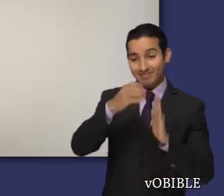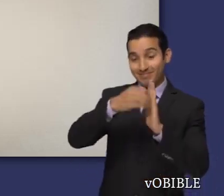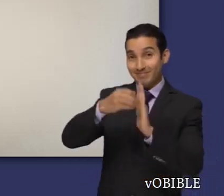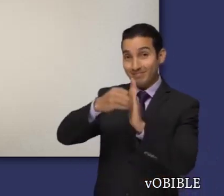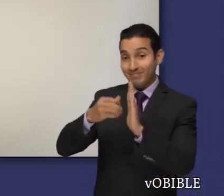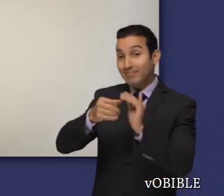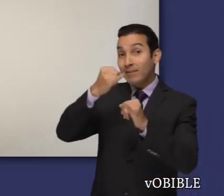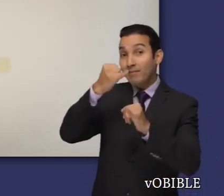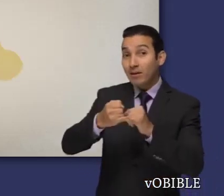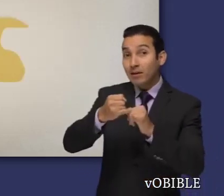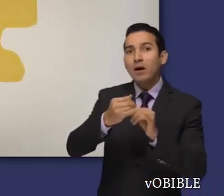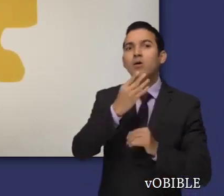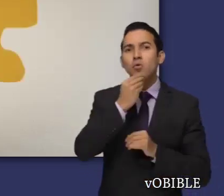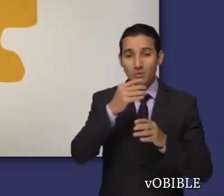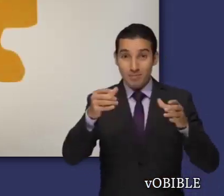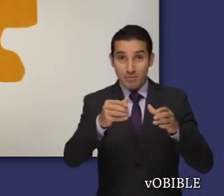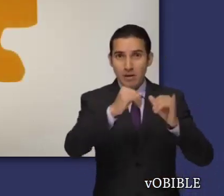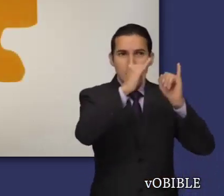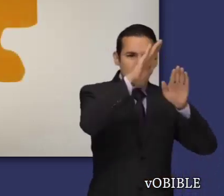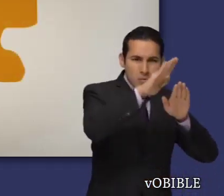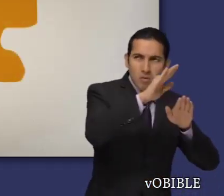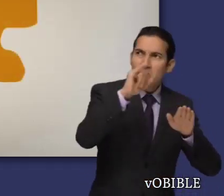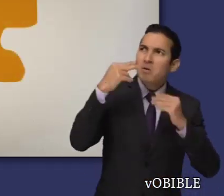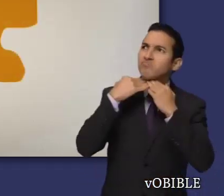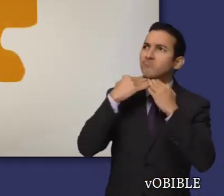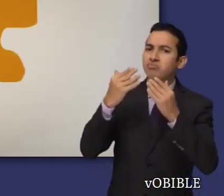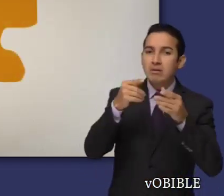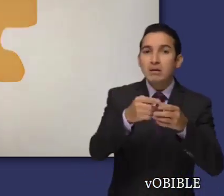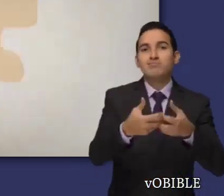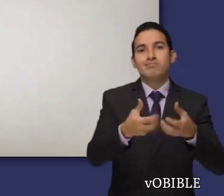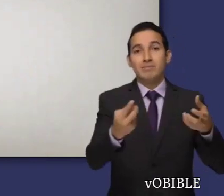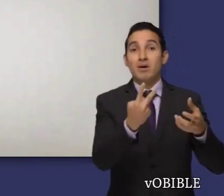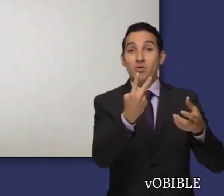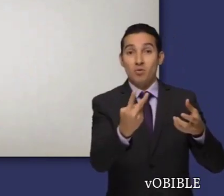la nación de Israel empieza a adorar a dioses falsos, y se divide en dos reinos.